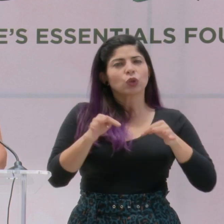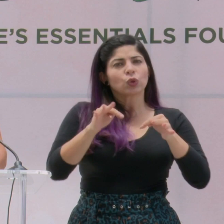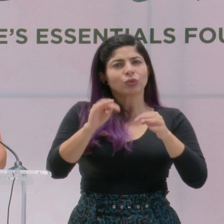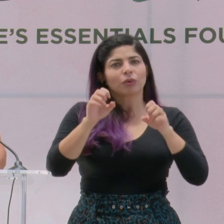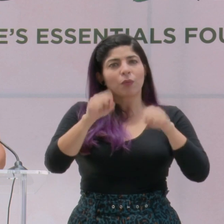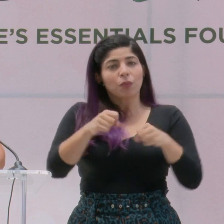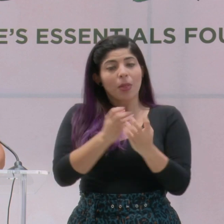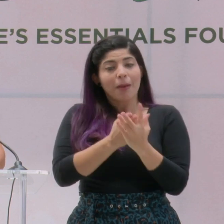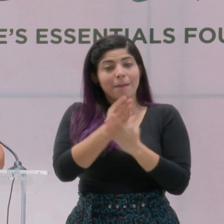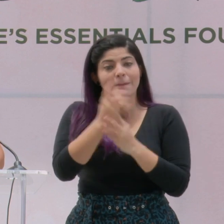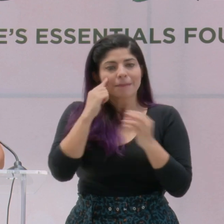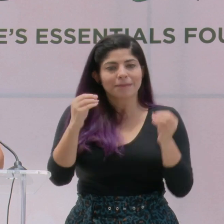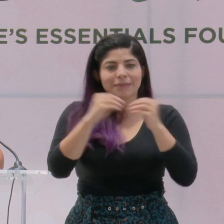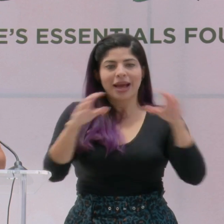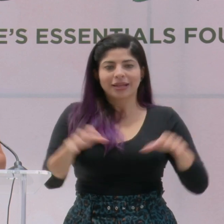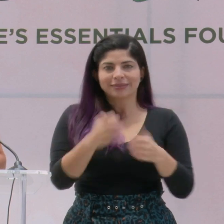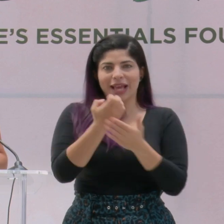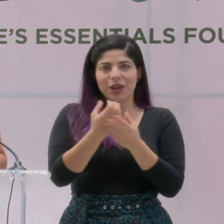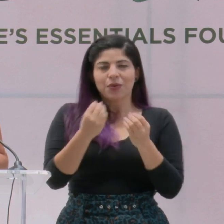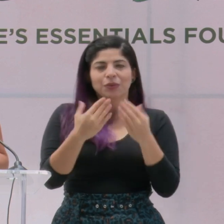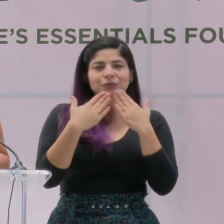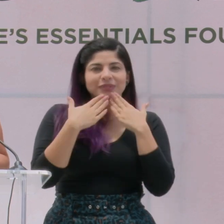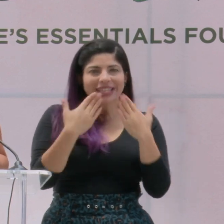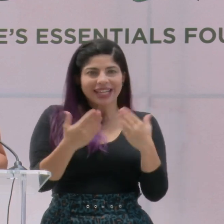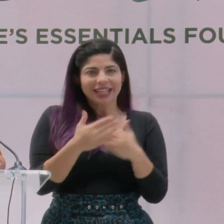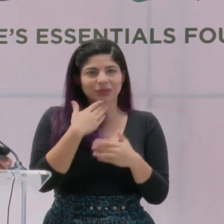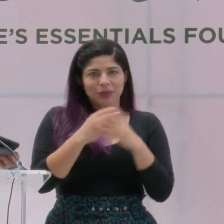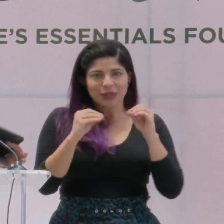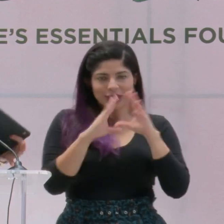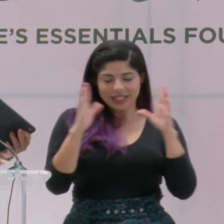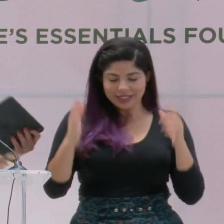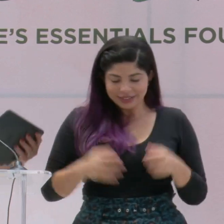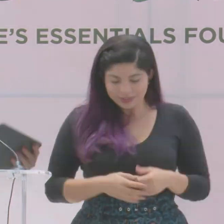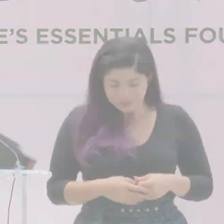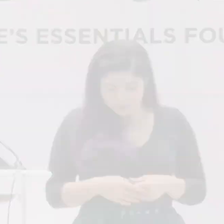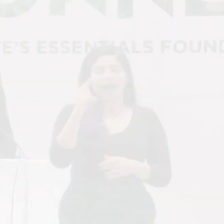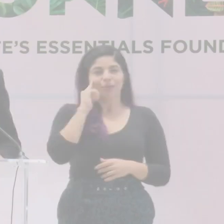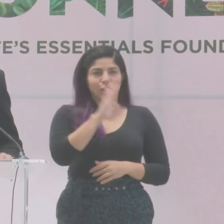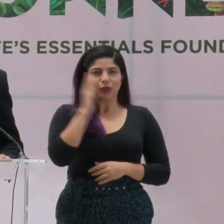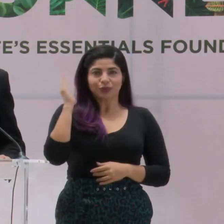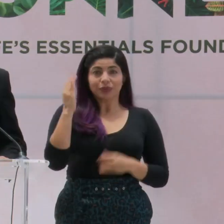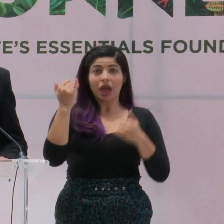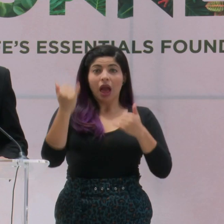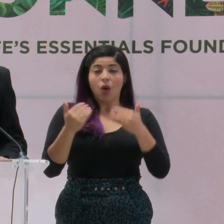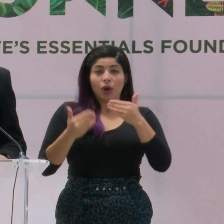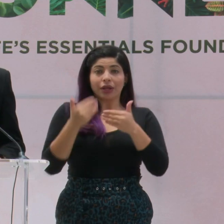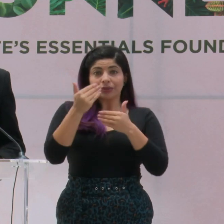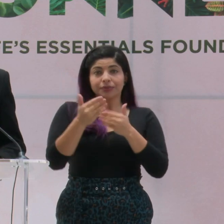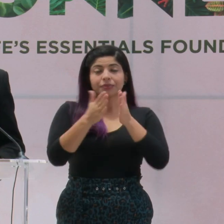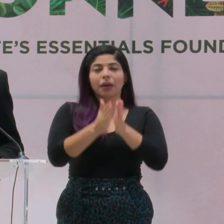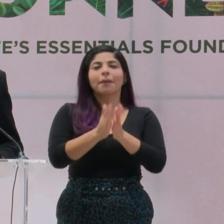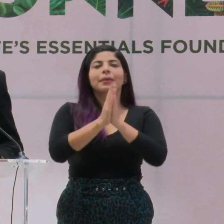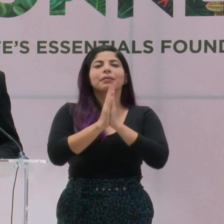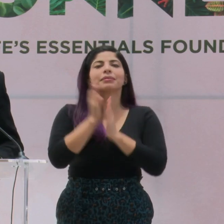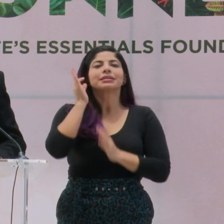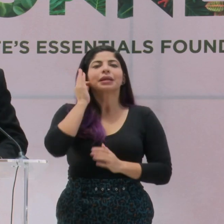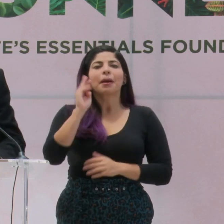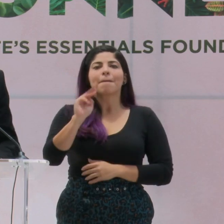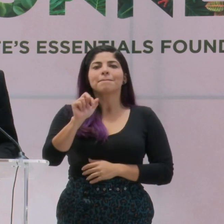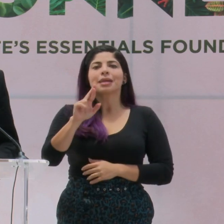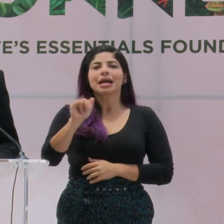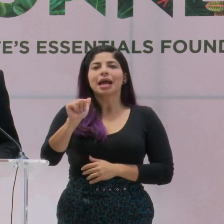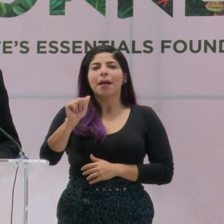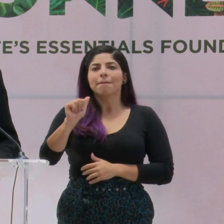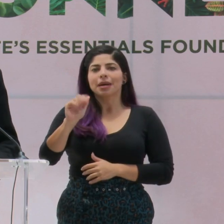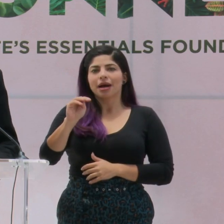un medio para la reactivación económica. Muchísimas gracias y buenos días. A continuación, solicitamos a la señora María